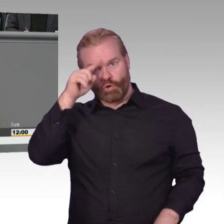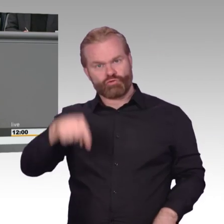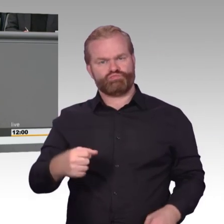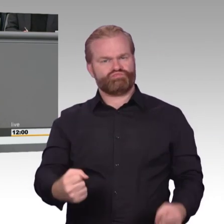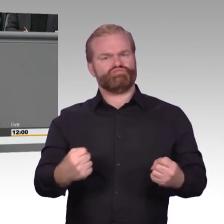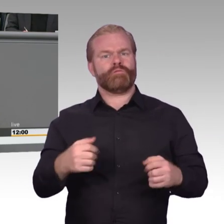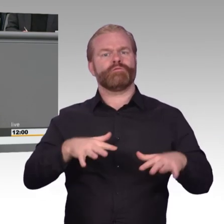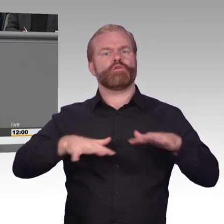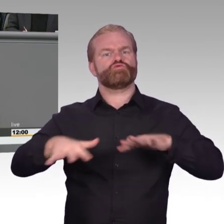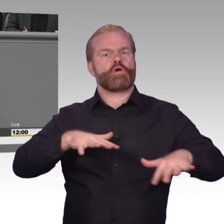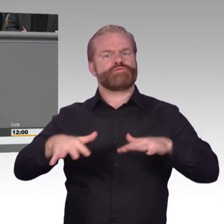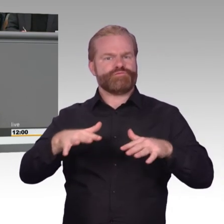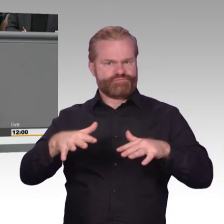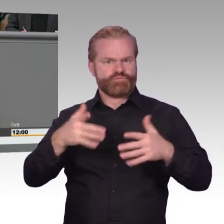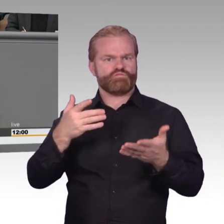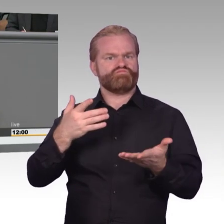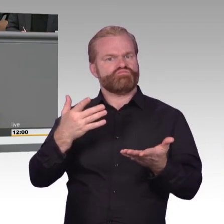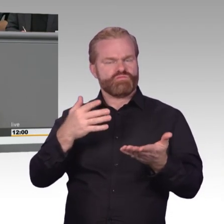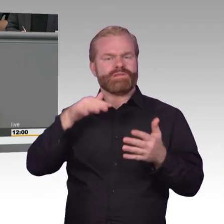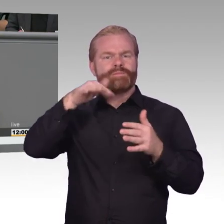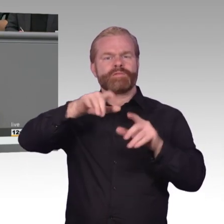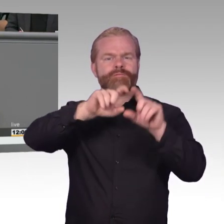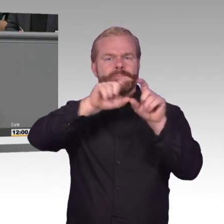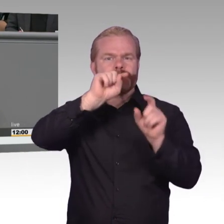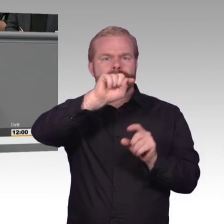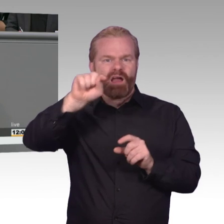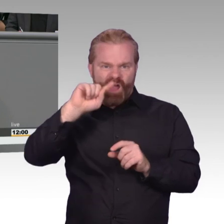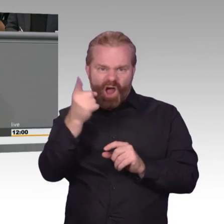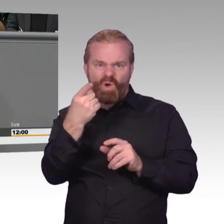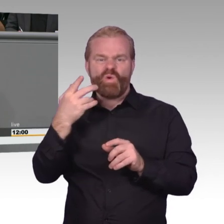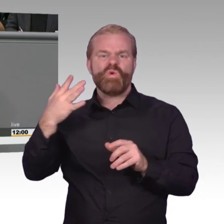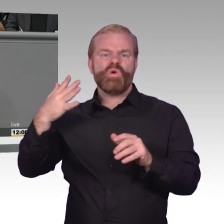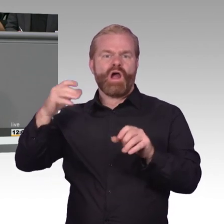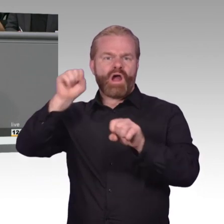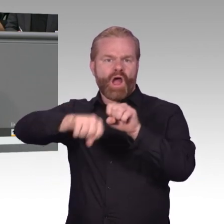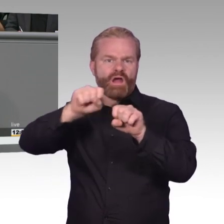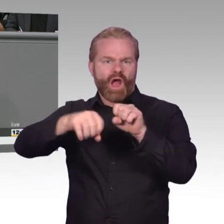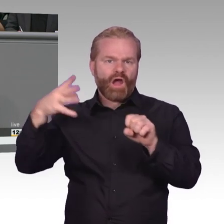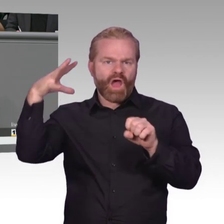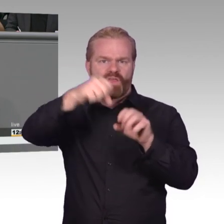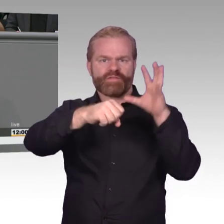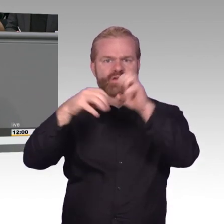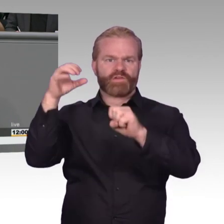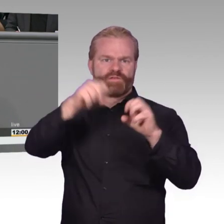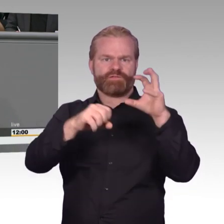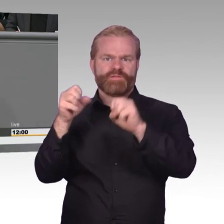Umsetzung warten wir schon lange. Fangen Sie doch bei sich mal an. E-Government ist ja eher ein trauriges Kapitel der Bundesregierung.